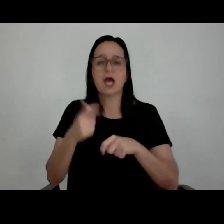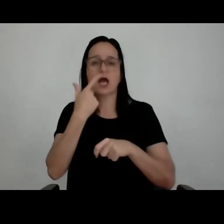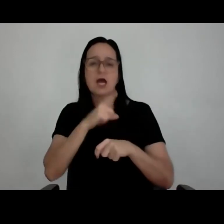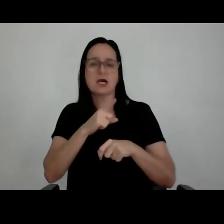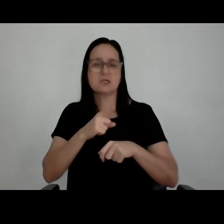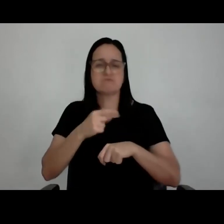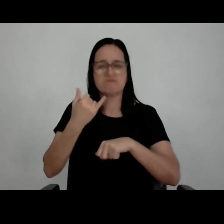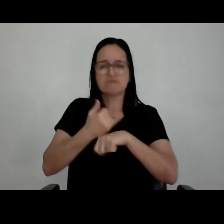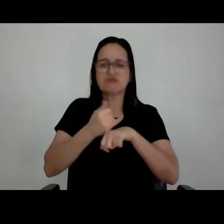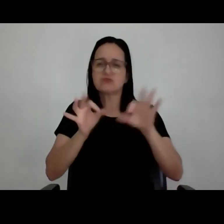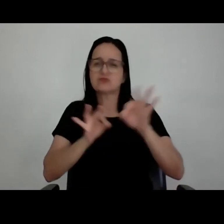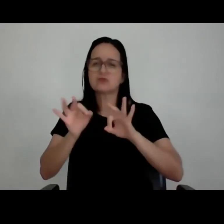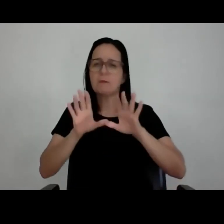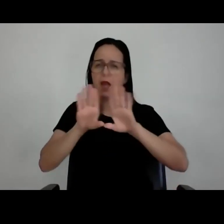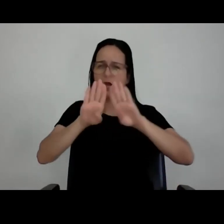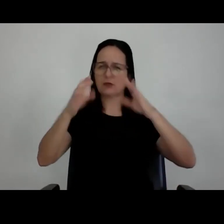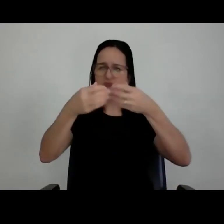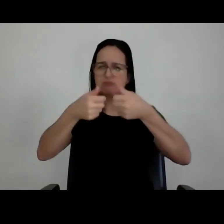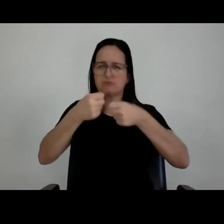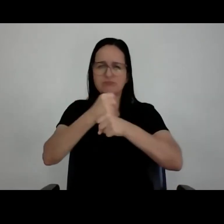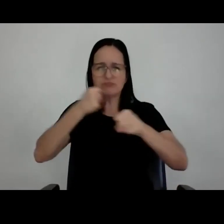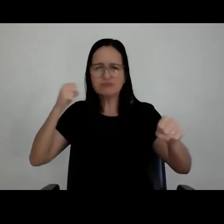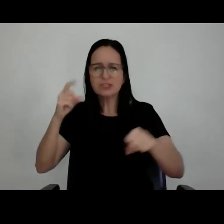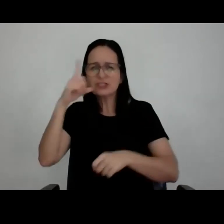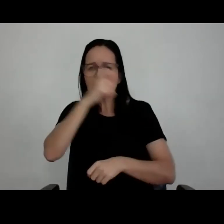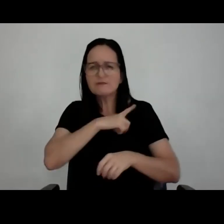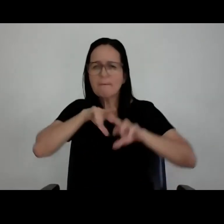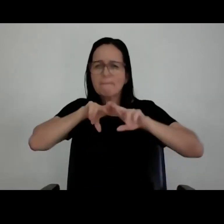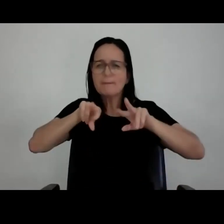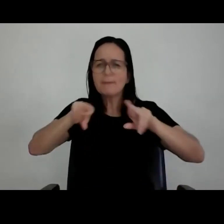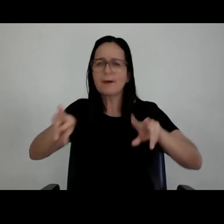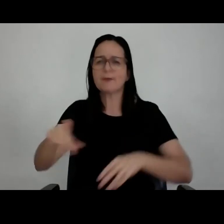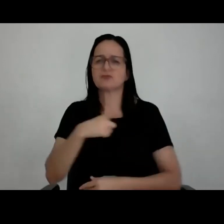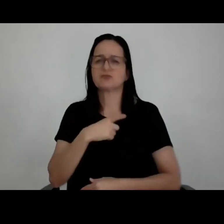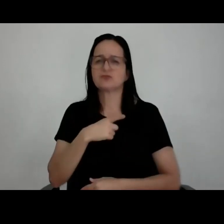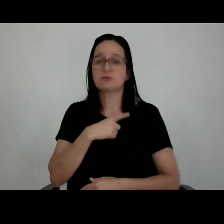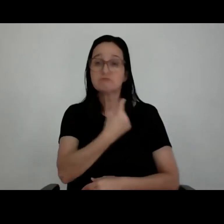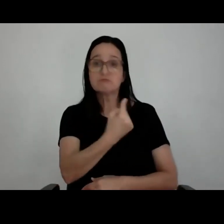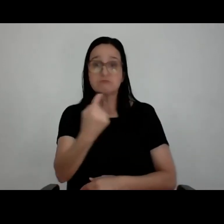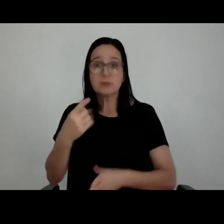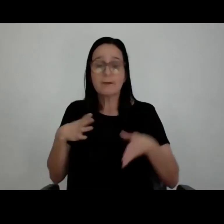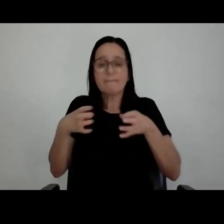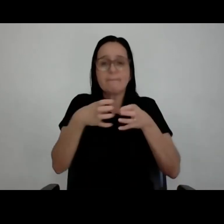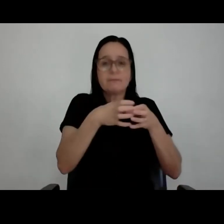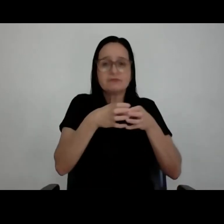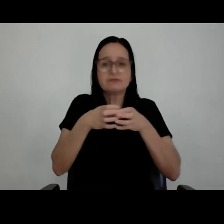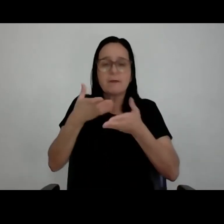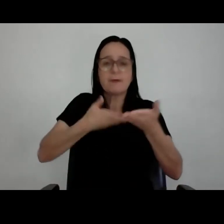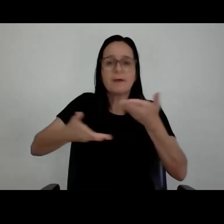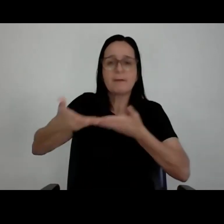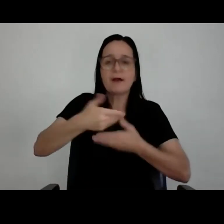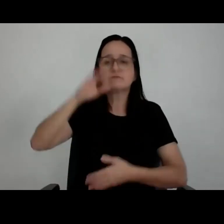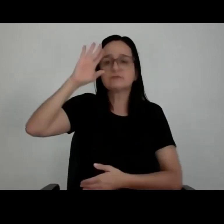ao vento, são painéis muito grandes. Então, é uma complexidade muito grande que, em momento, ela se torna fluida na cabeça da gente,